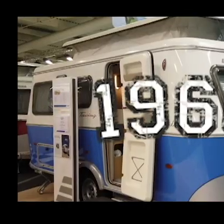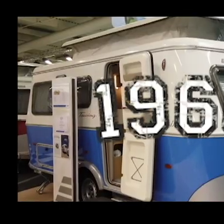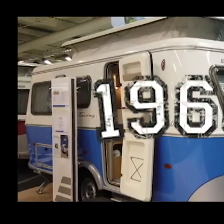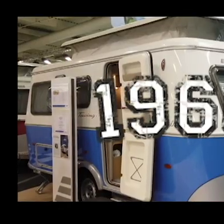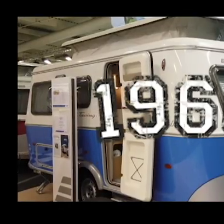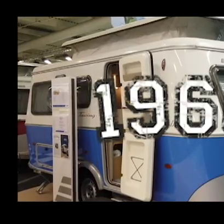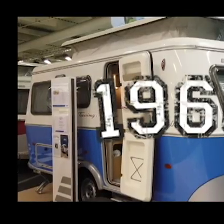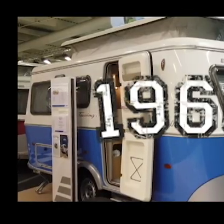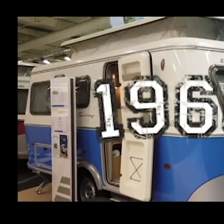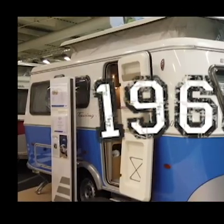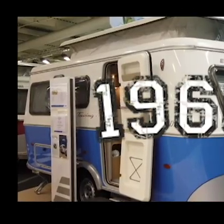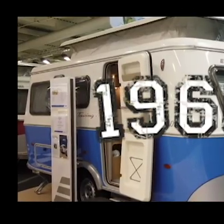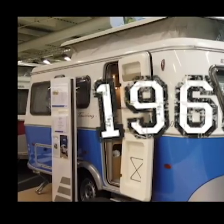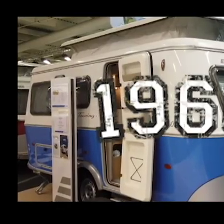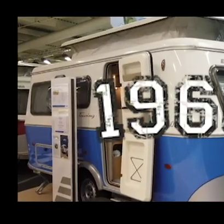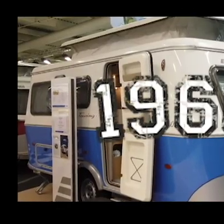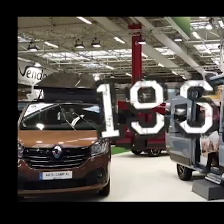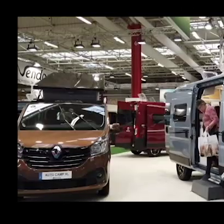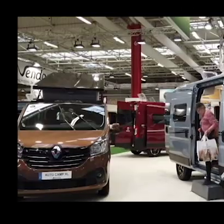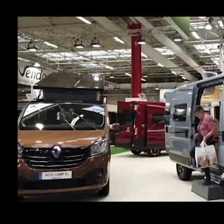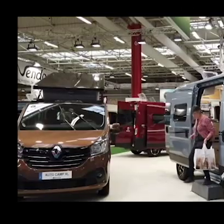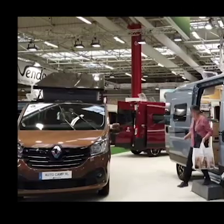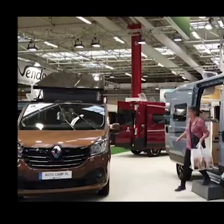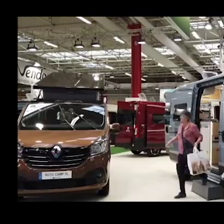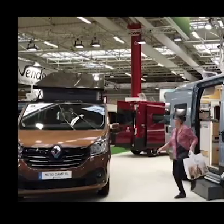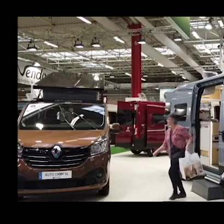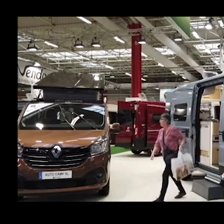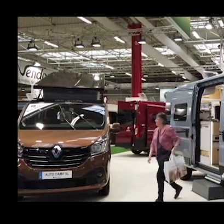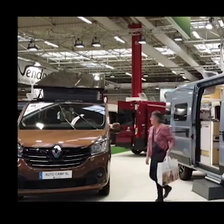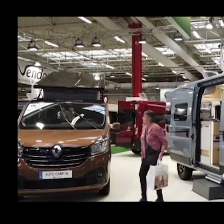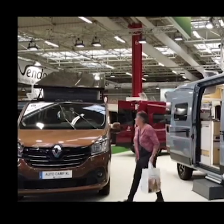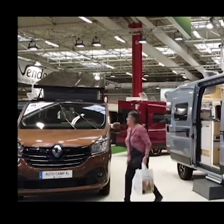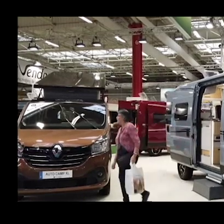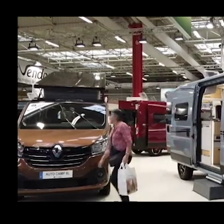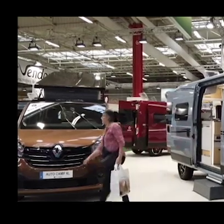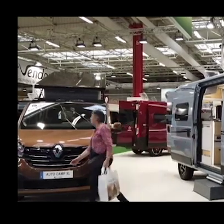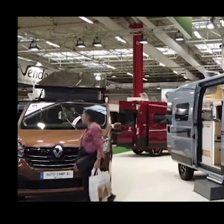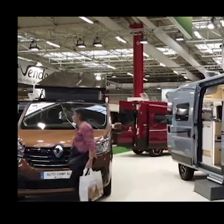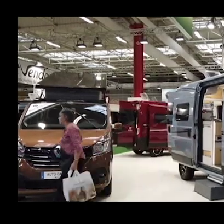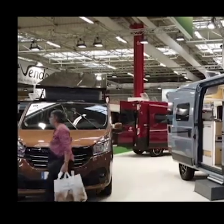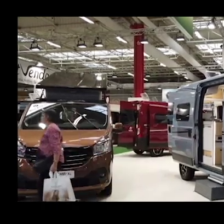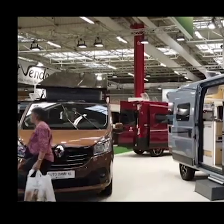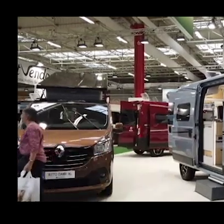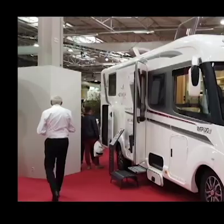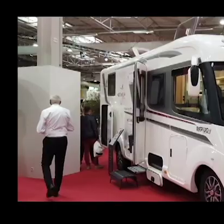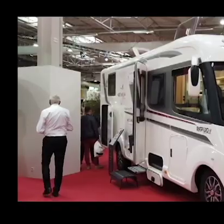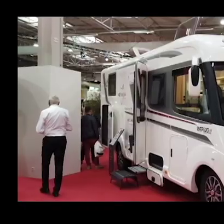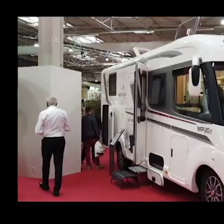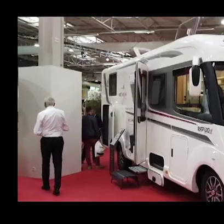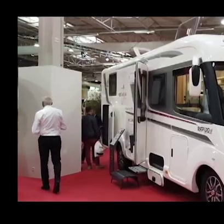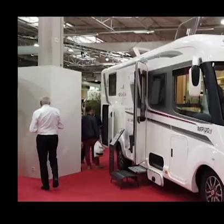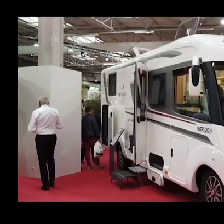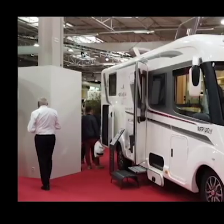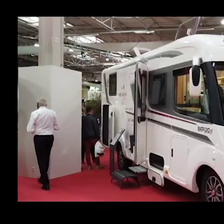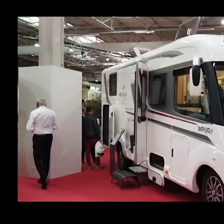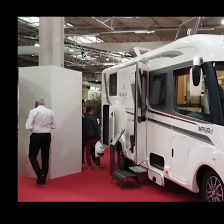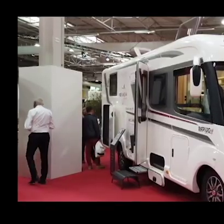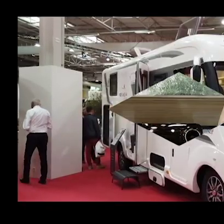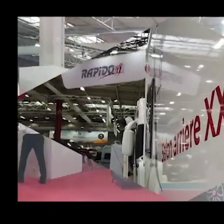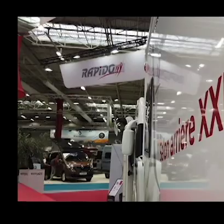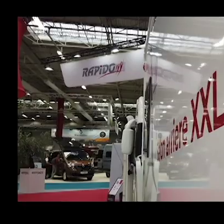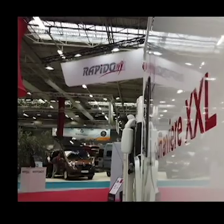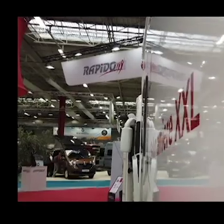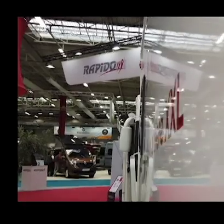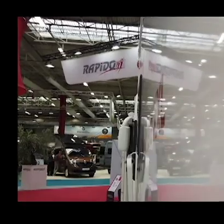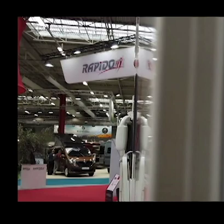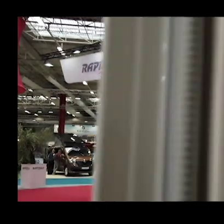donc sa 55e édition cette année la surface du salon et bien c'est 200 mille mètres carrés pour plus de